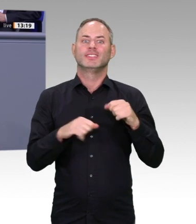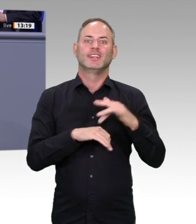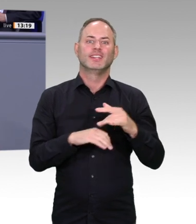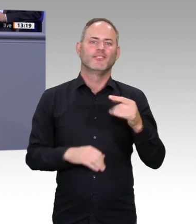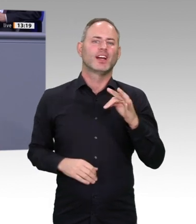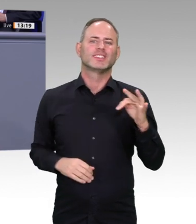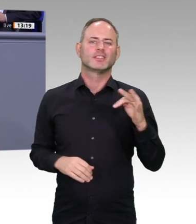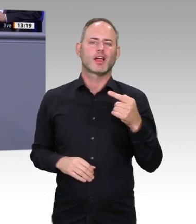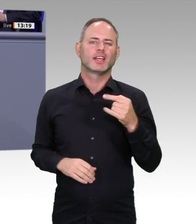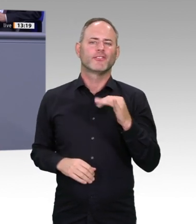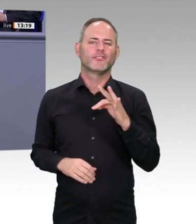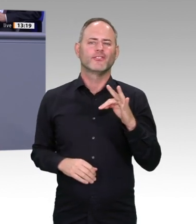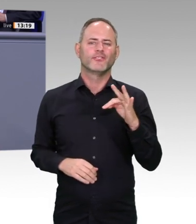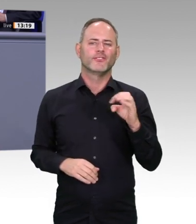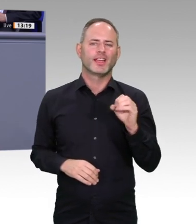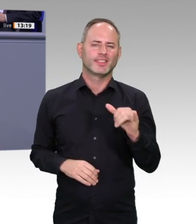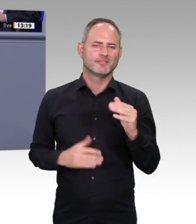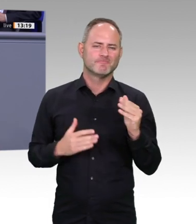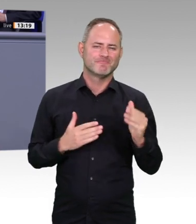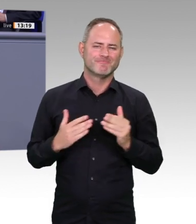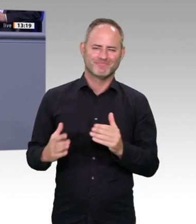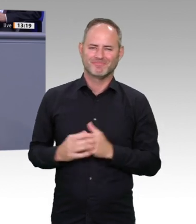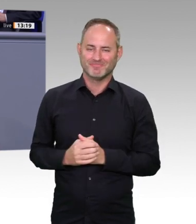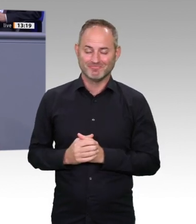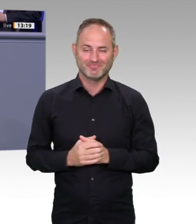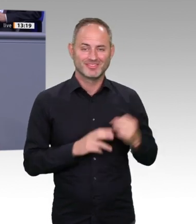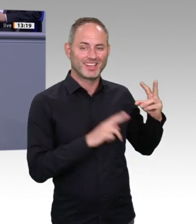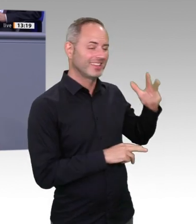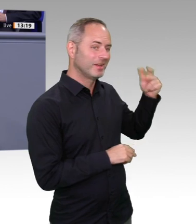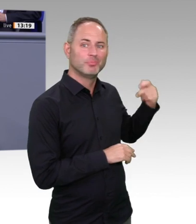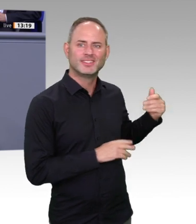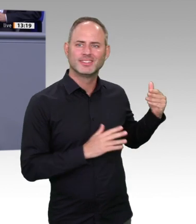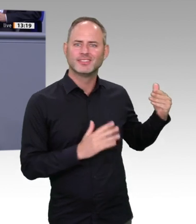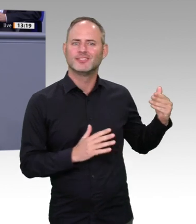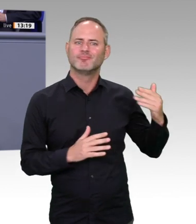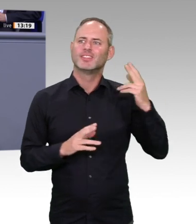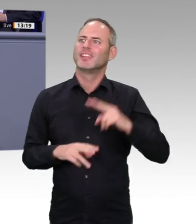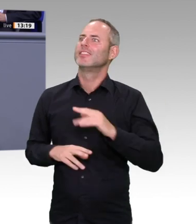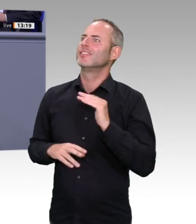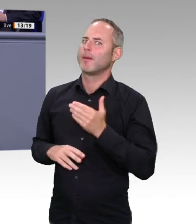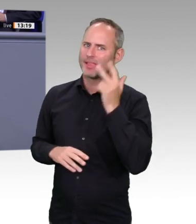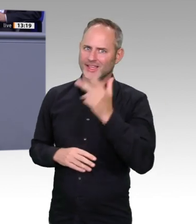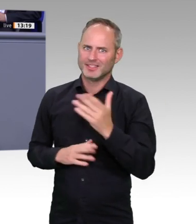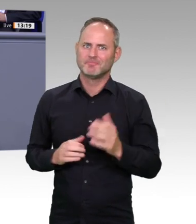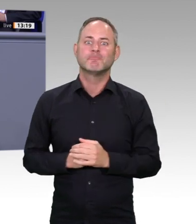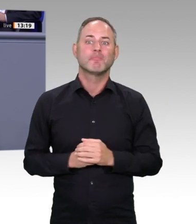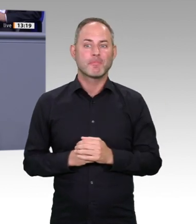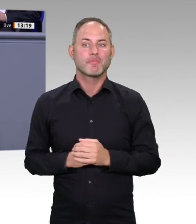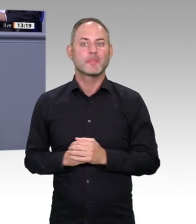wollen dafür sorgen, dass Frauen und Männer gleichermaßen profitieren können. Dabei geht es